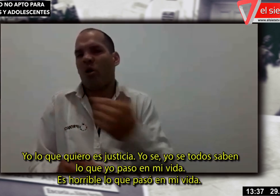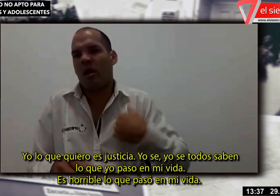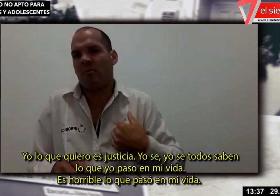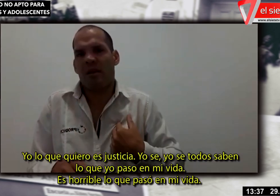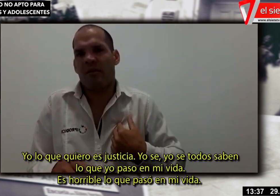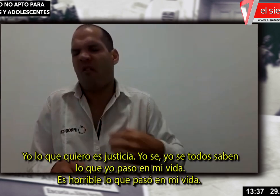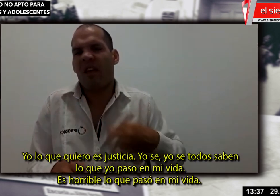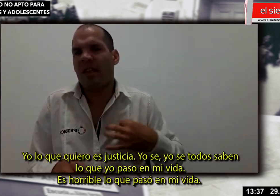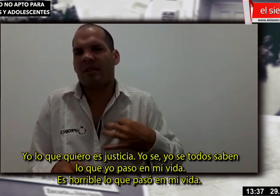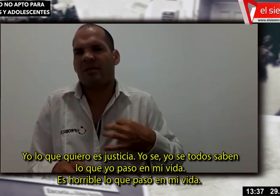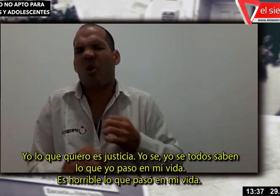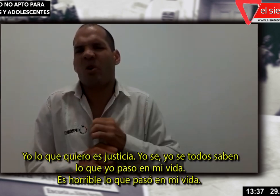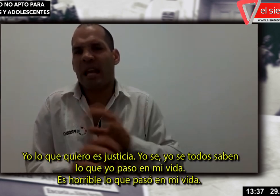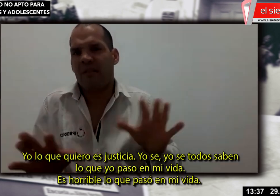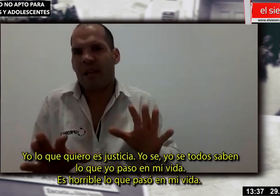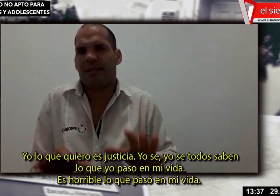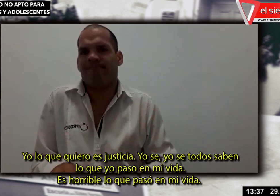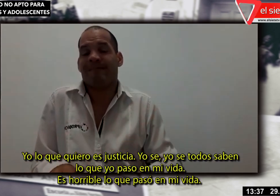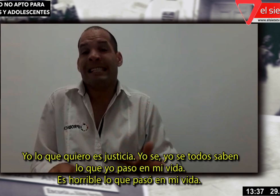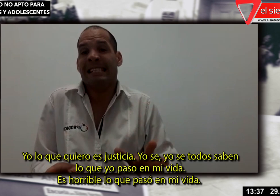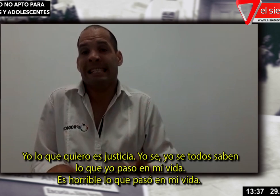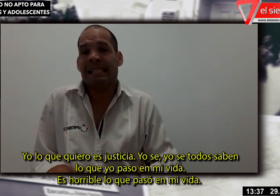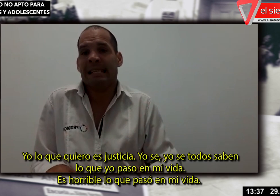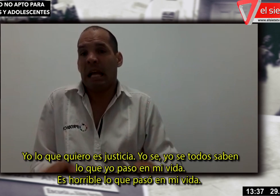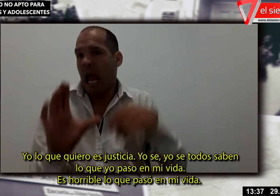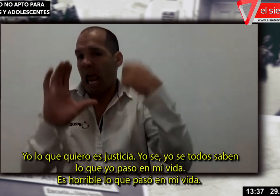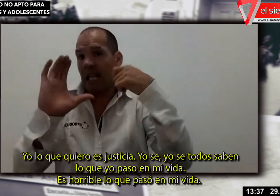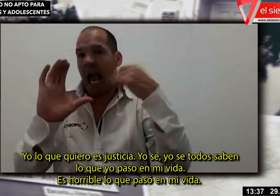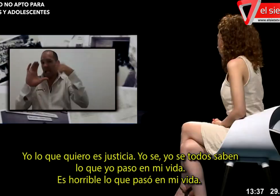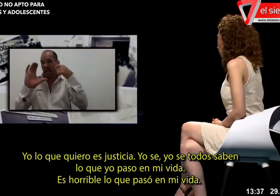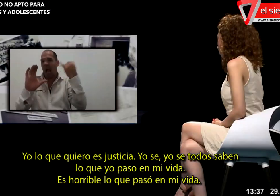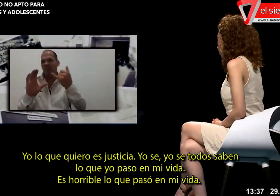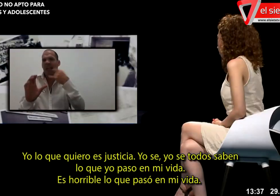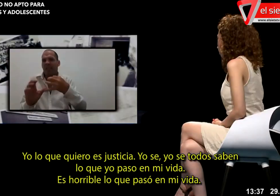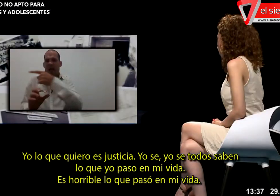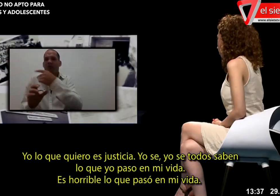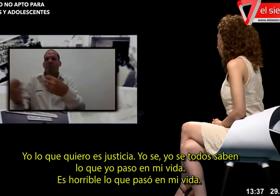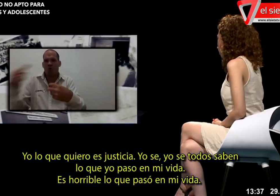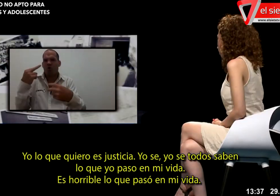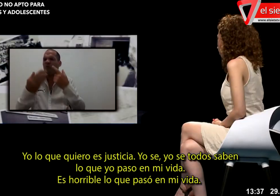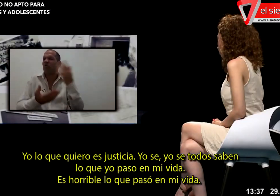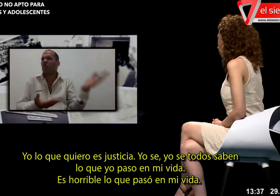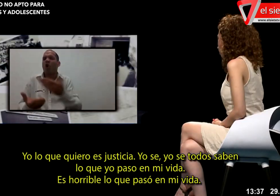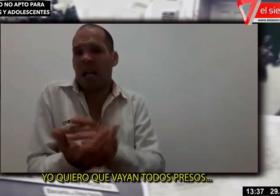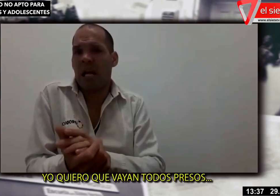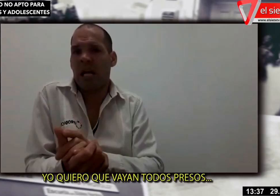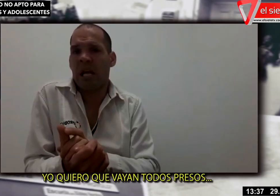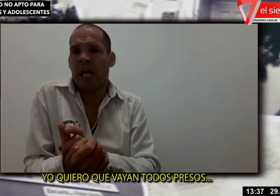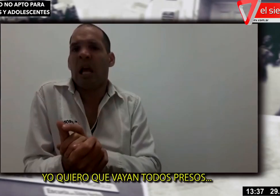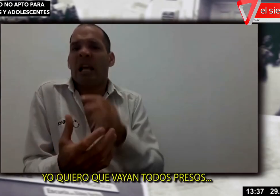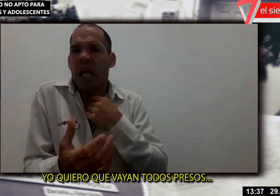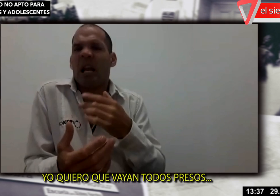quiero es justicia. Yo sé, yo sé, todos saben lo que pasó. Mi vida es horrible lo que pase con mi vida.